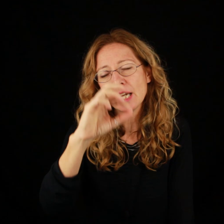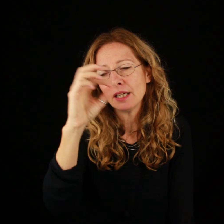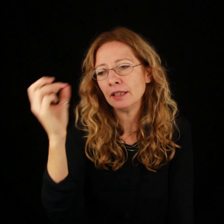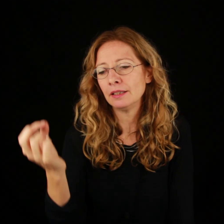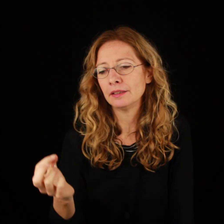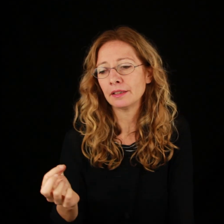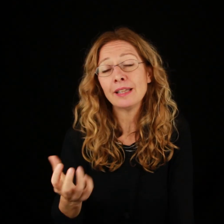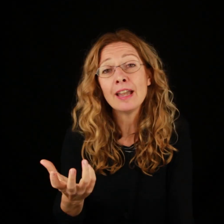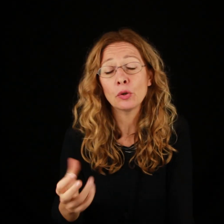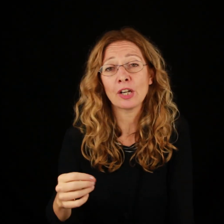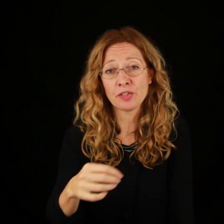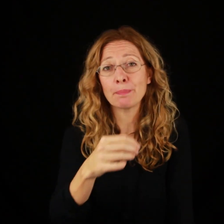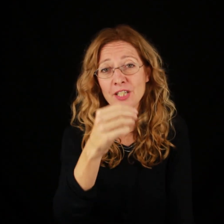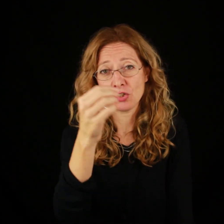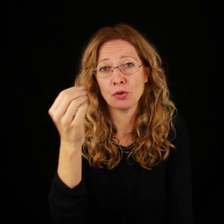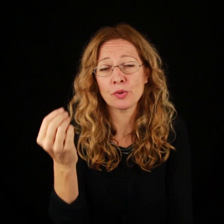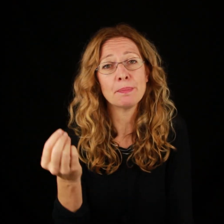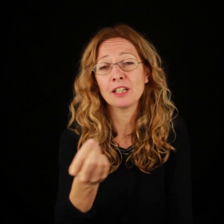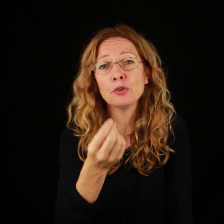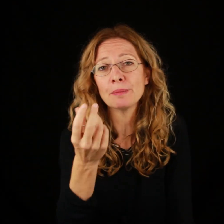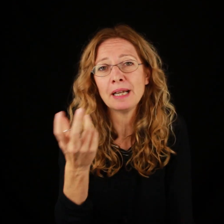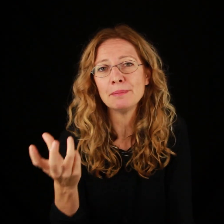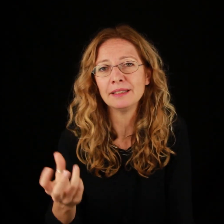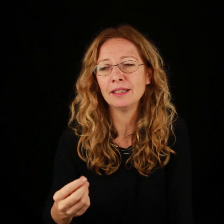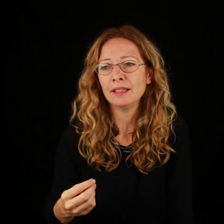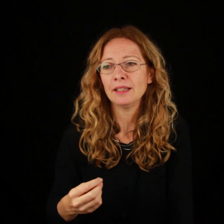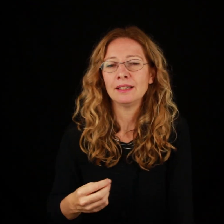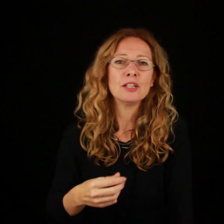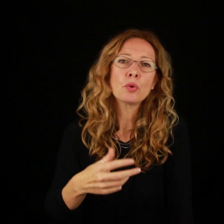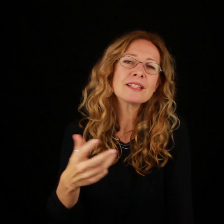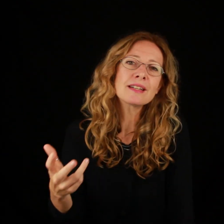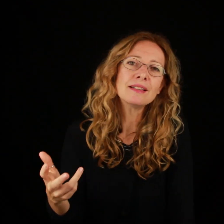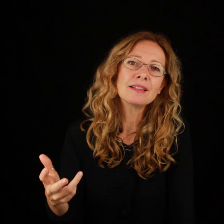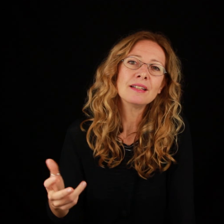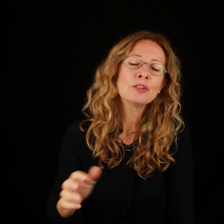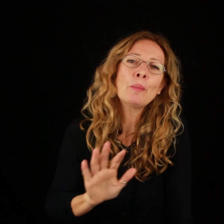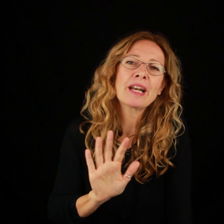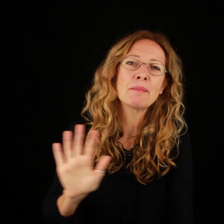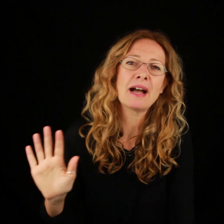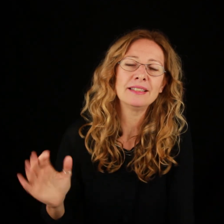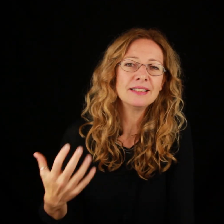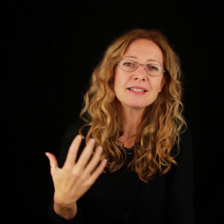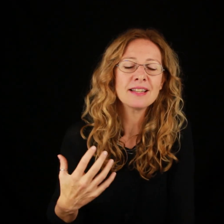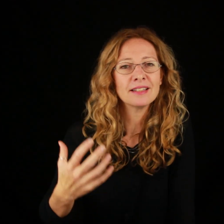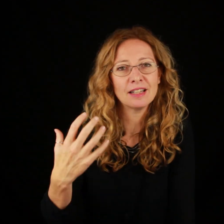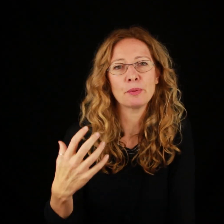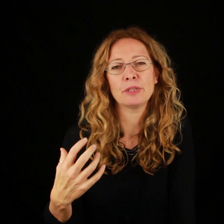ritengo una cosa preziosa perché normalmente nei suoi scritti non parla mai né di sé né della propria